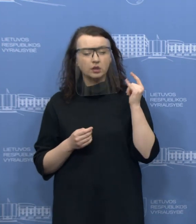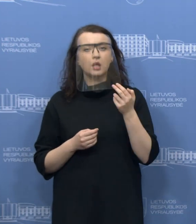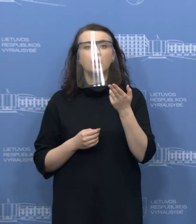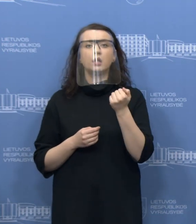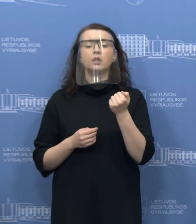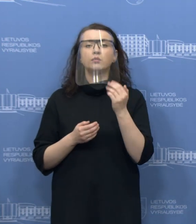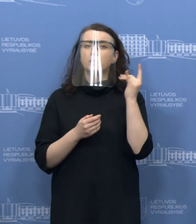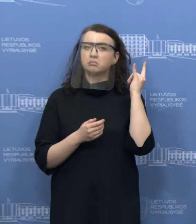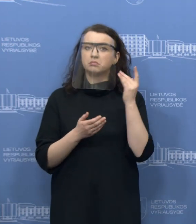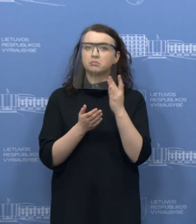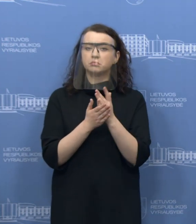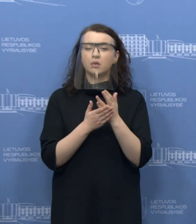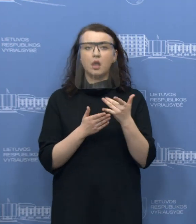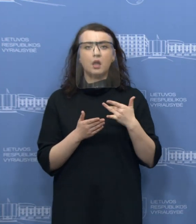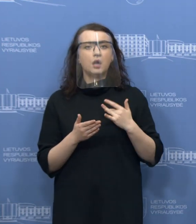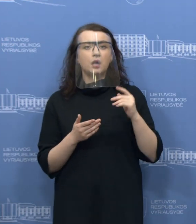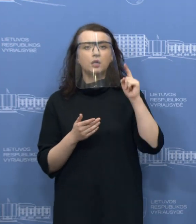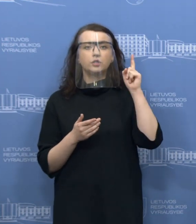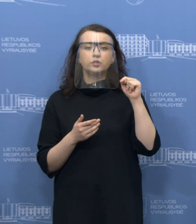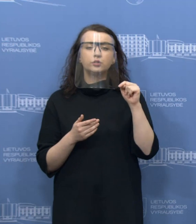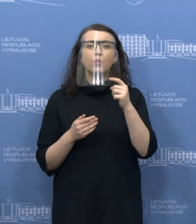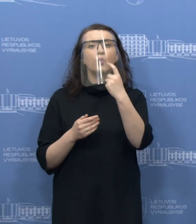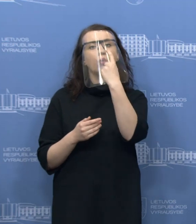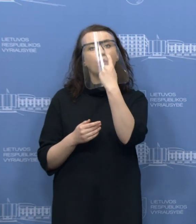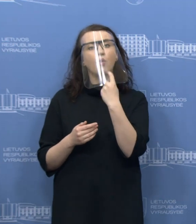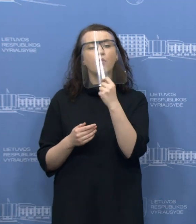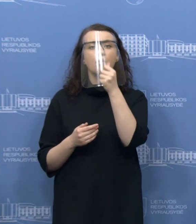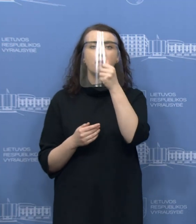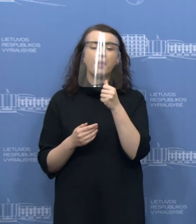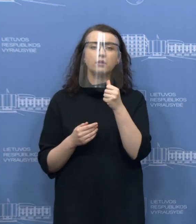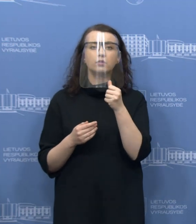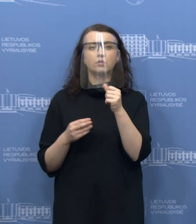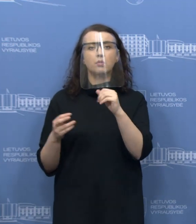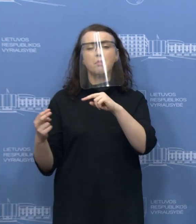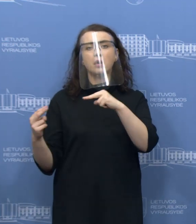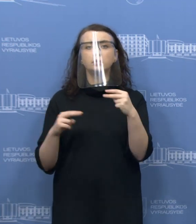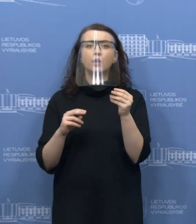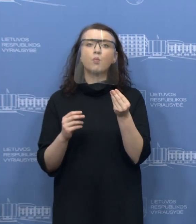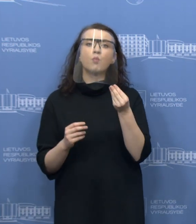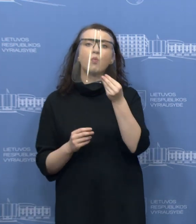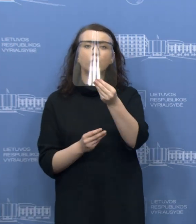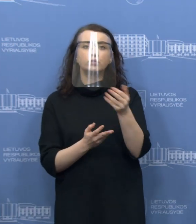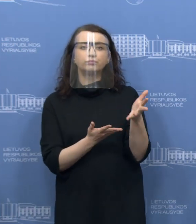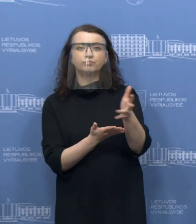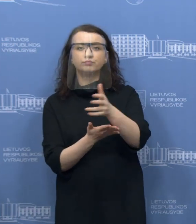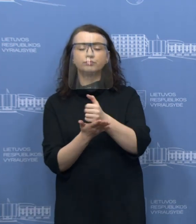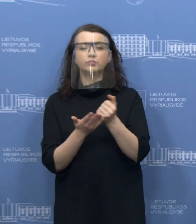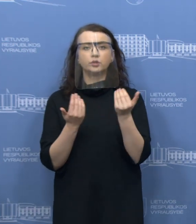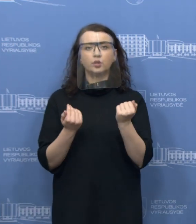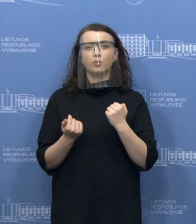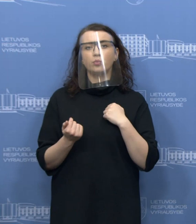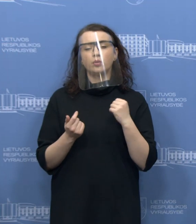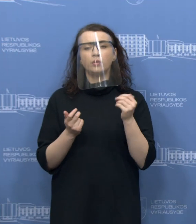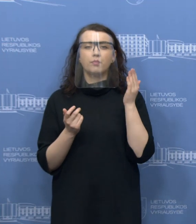Taip turim. Gal jau žinote, kiek, kaip kol o mėnesį pasikeitė mokesčių surinkimą? Turime šiandien tik tarp